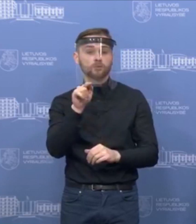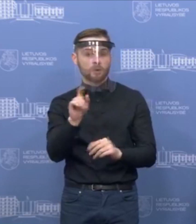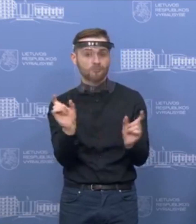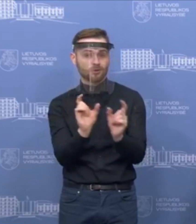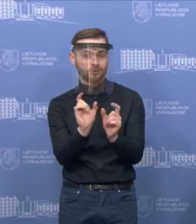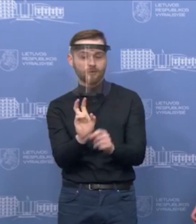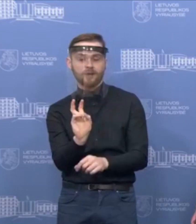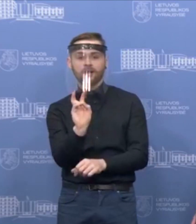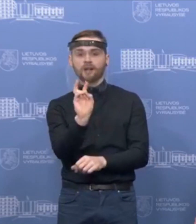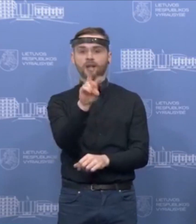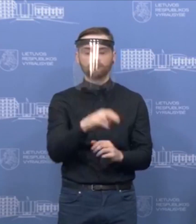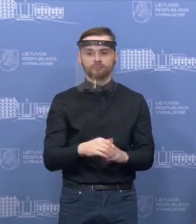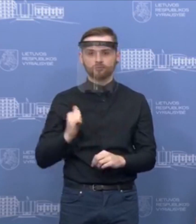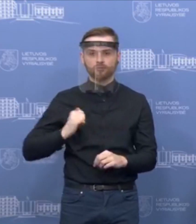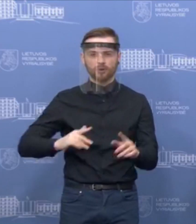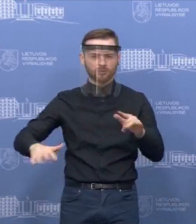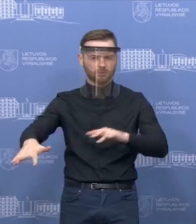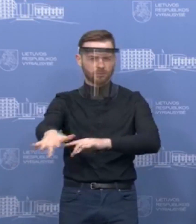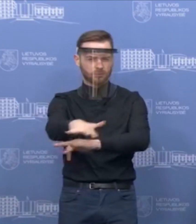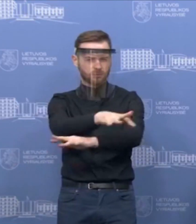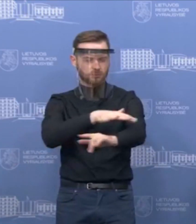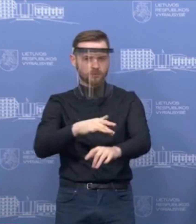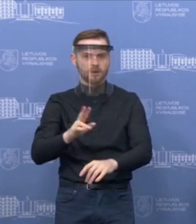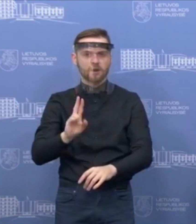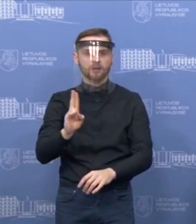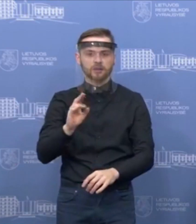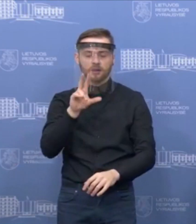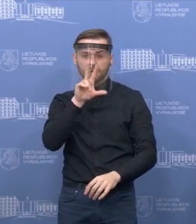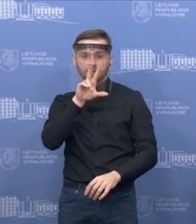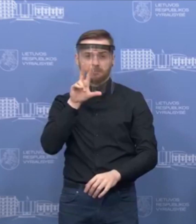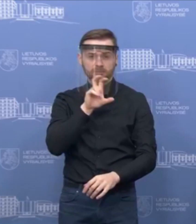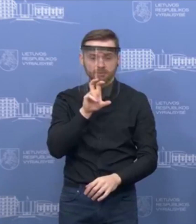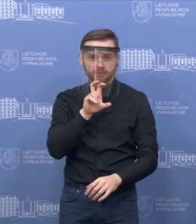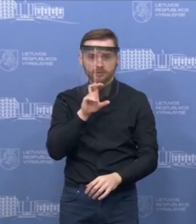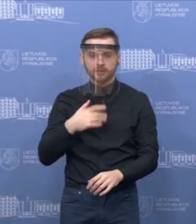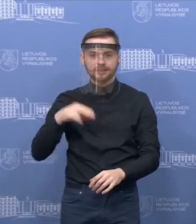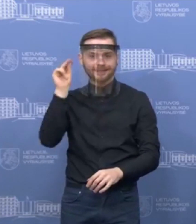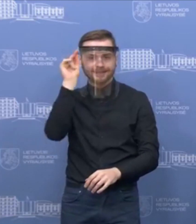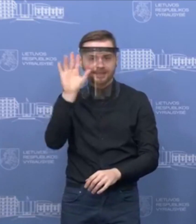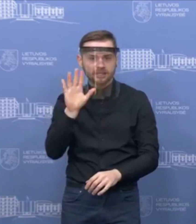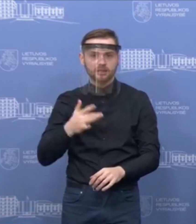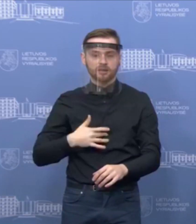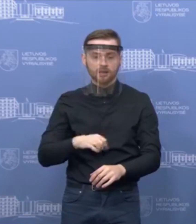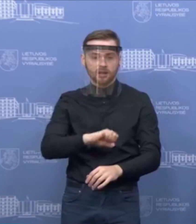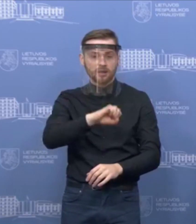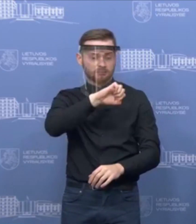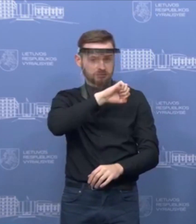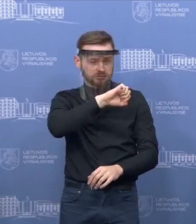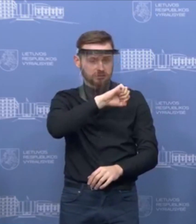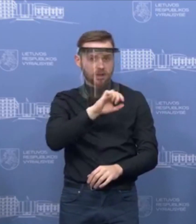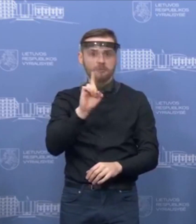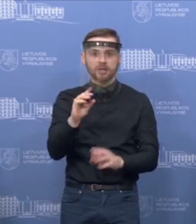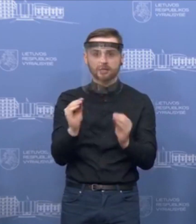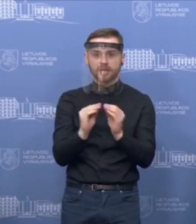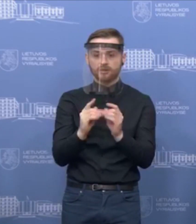parduotuvę, kur yra daug žmonių, kažkas nusičiaudo, galbūt ir netyčia, galbūt ir užsidengęs. Vis